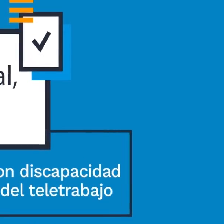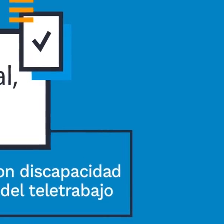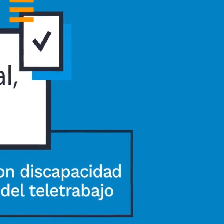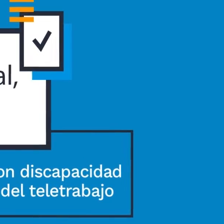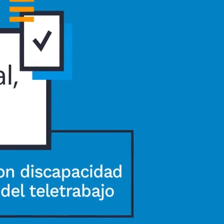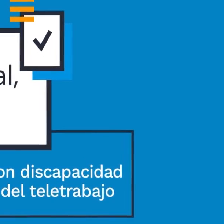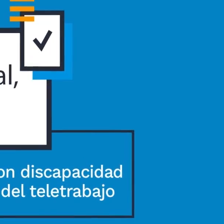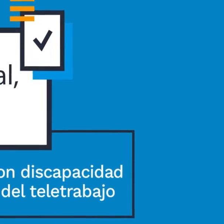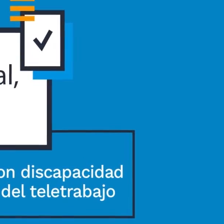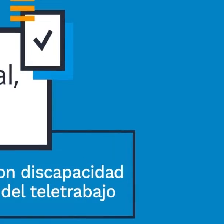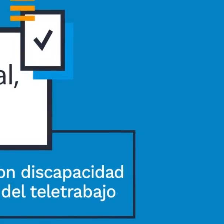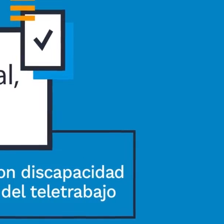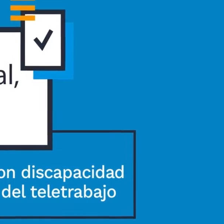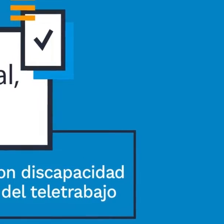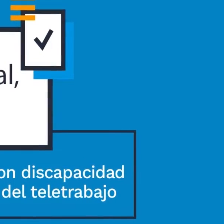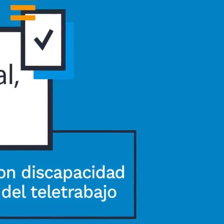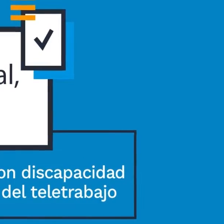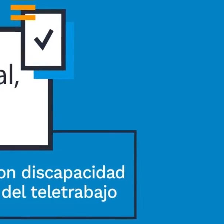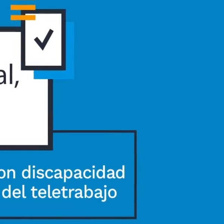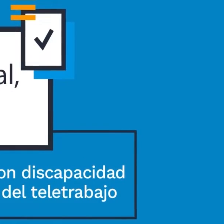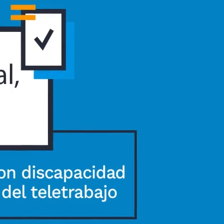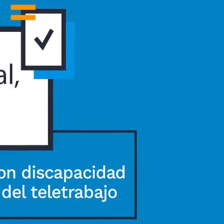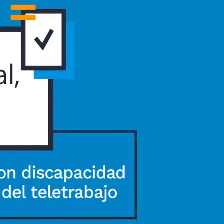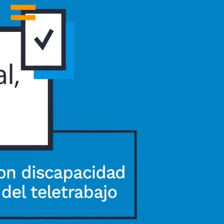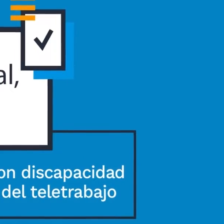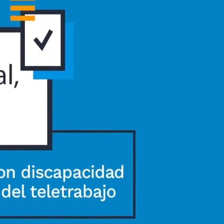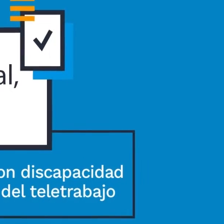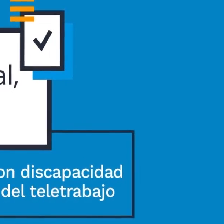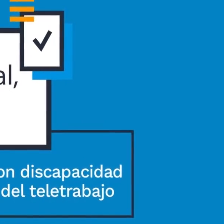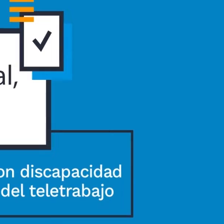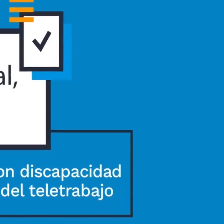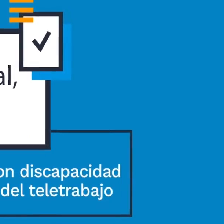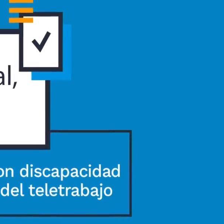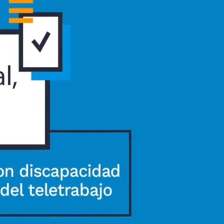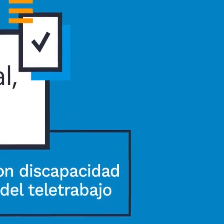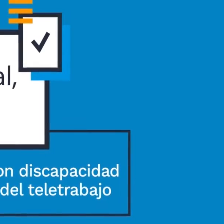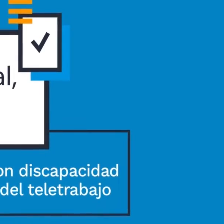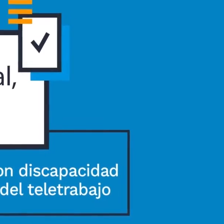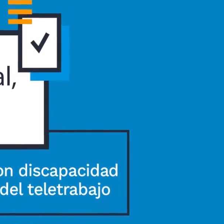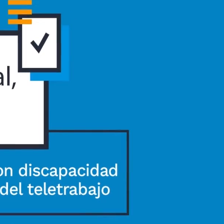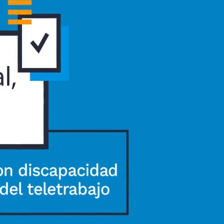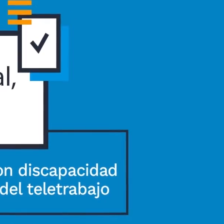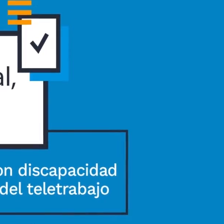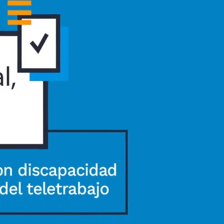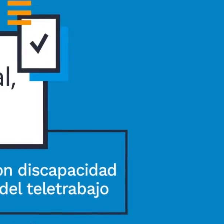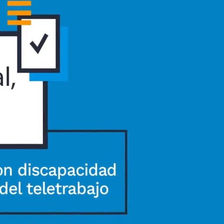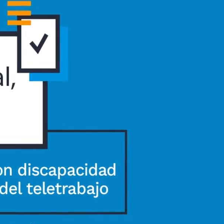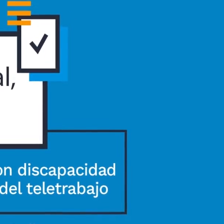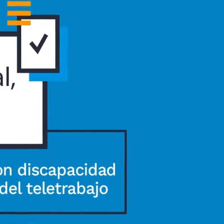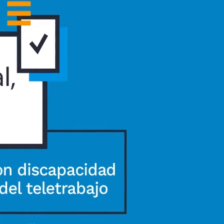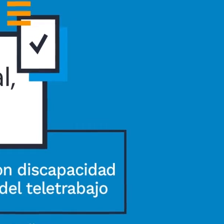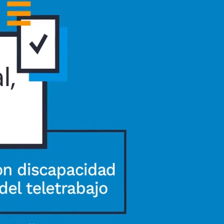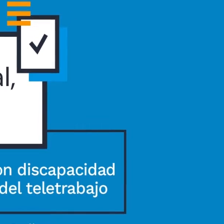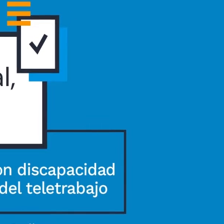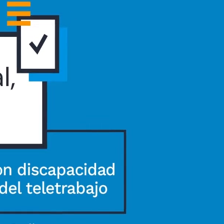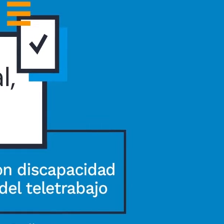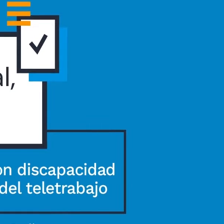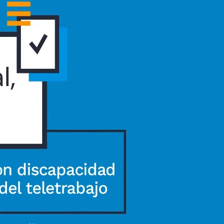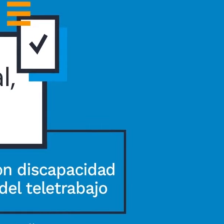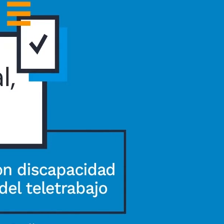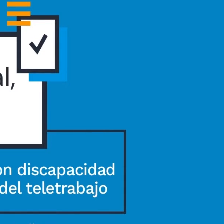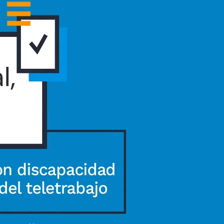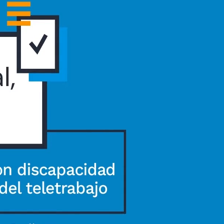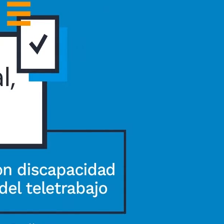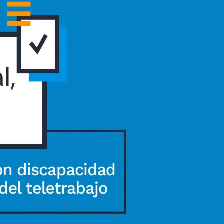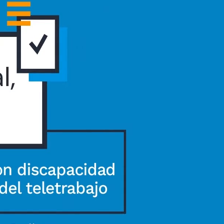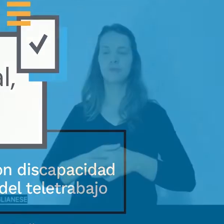Accesibilidad digital, trabajo y salud. Trabajadores con discapacidad y los desafíos del teletrabajo. Por Karina